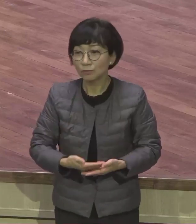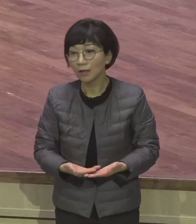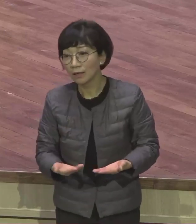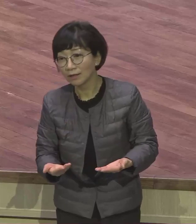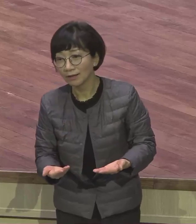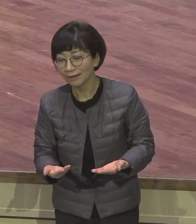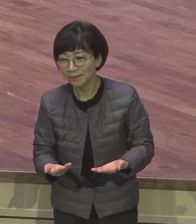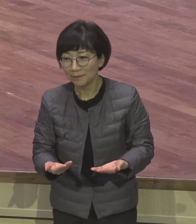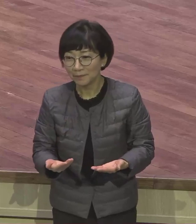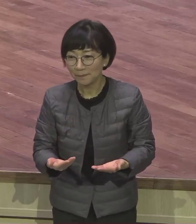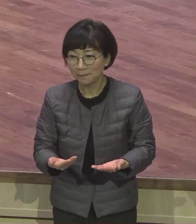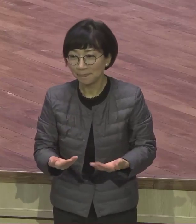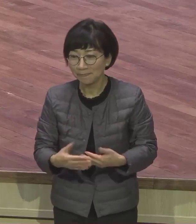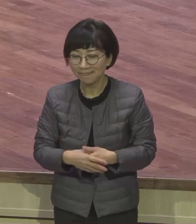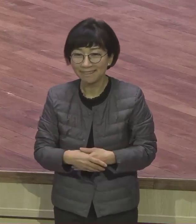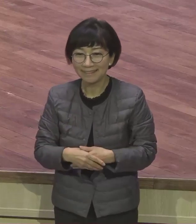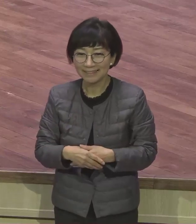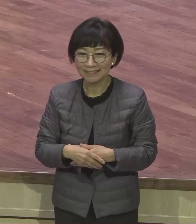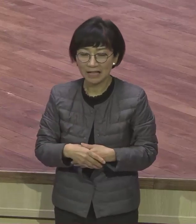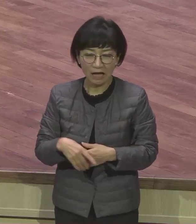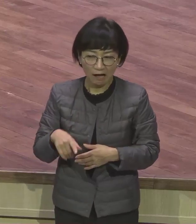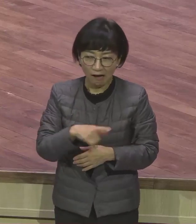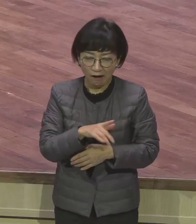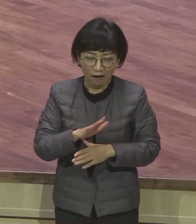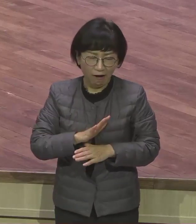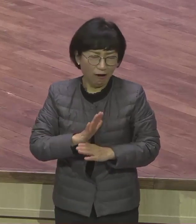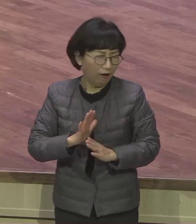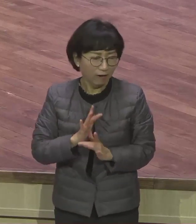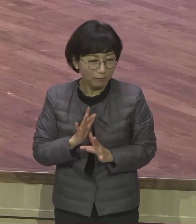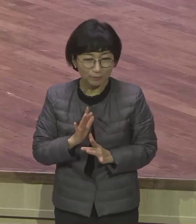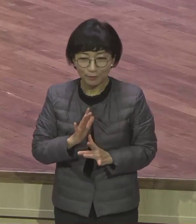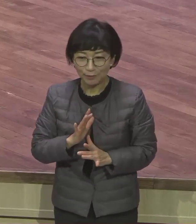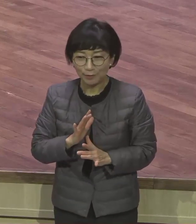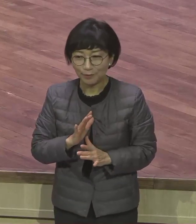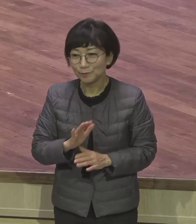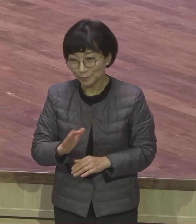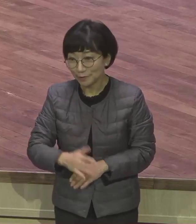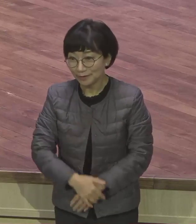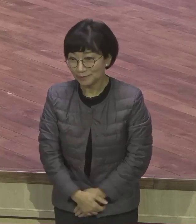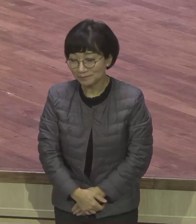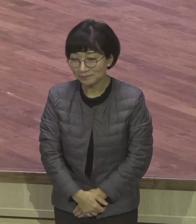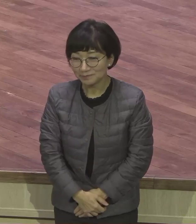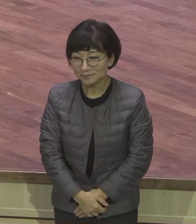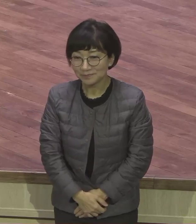다 무서워 이렇게 되는 겁니다 어떤 눈을 가지냐